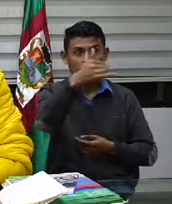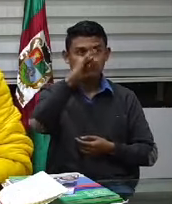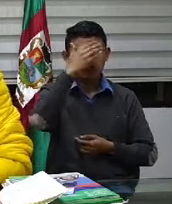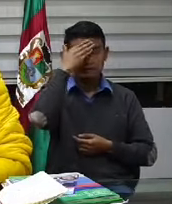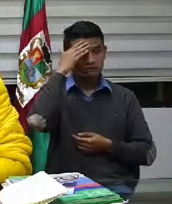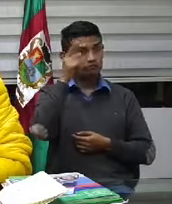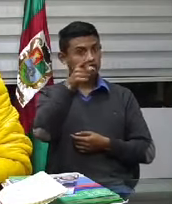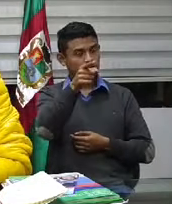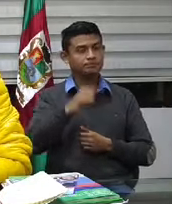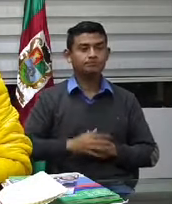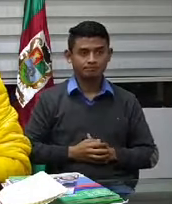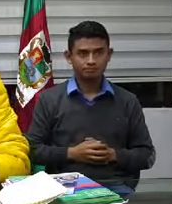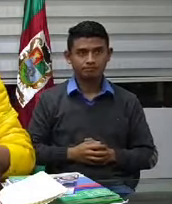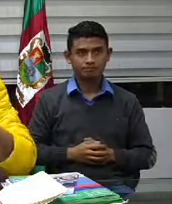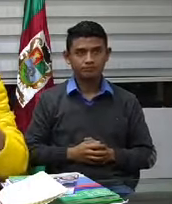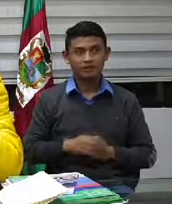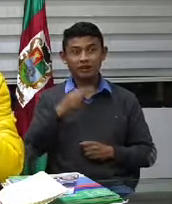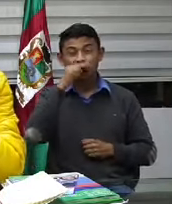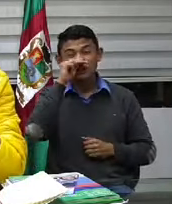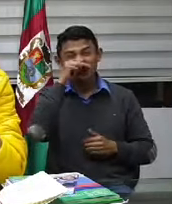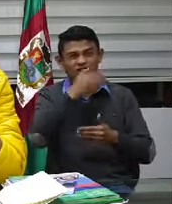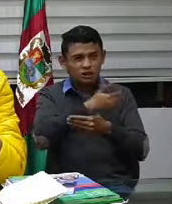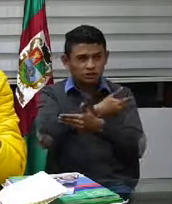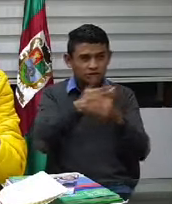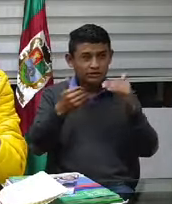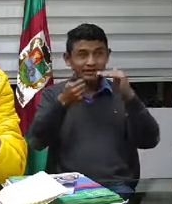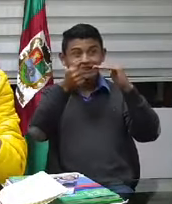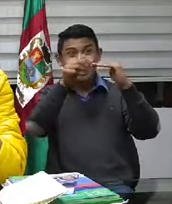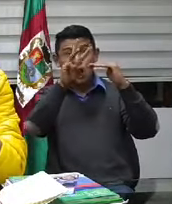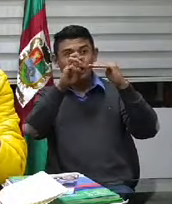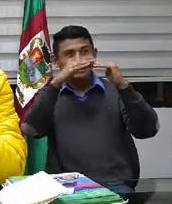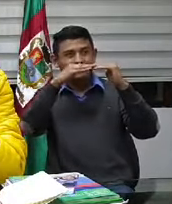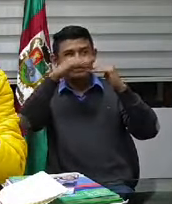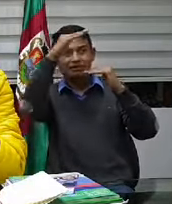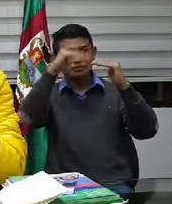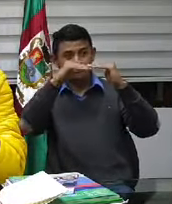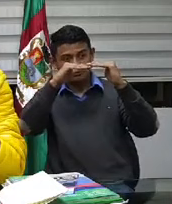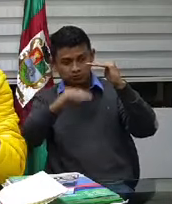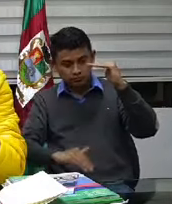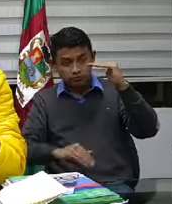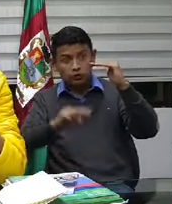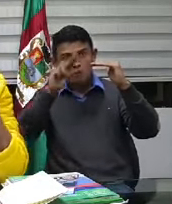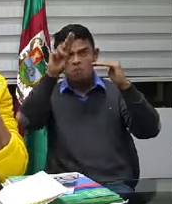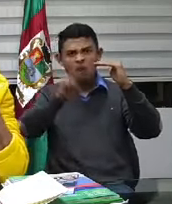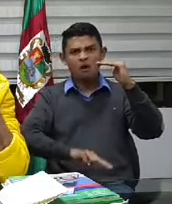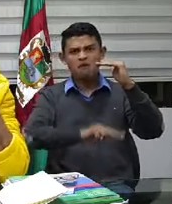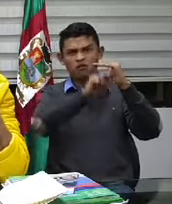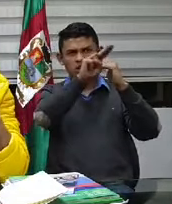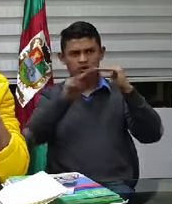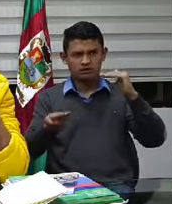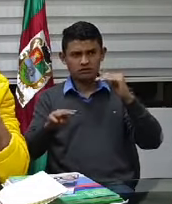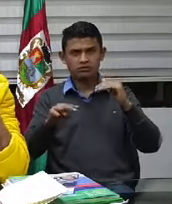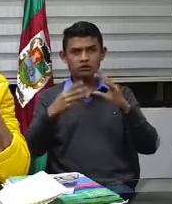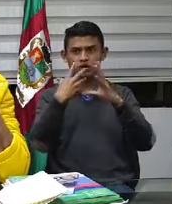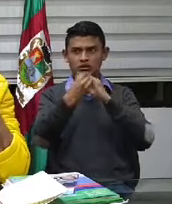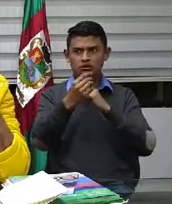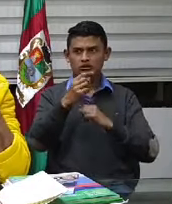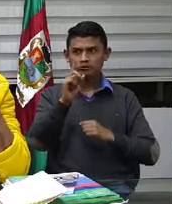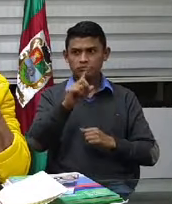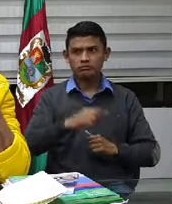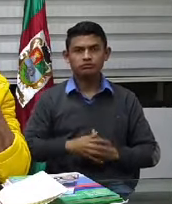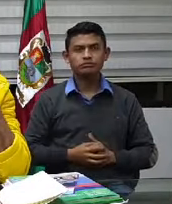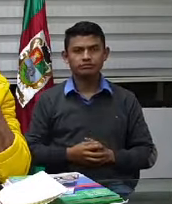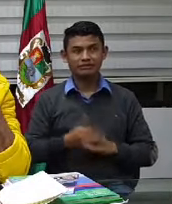el que teníamos el que teníamos todos los días desde las 9 de la noche el toque de queda comienza ahora